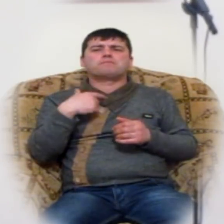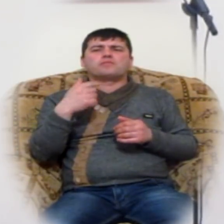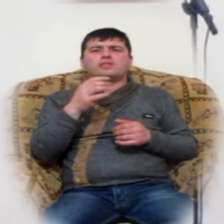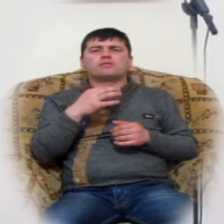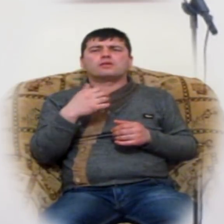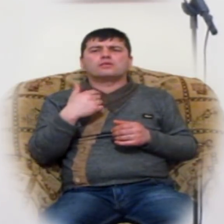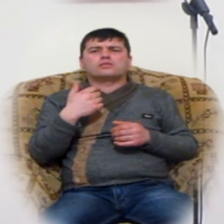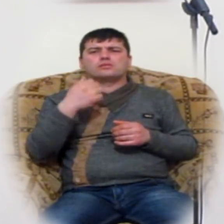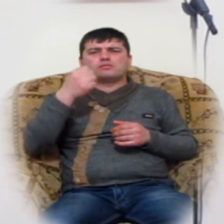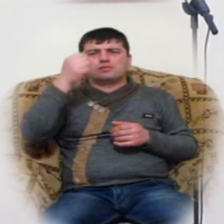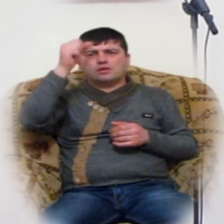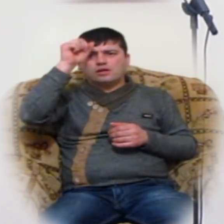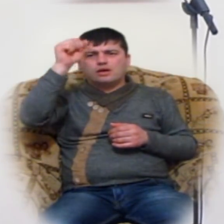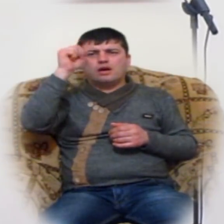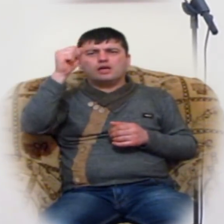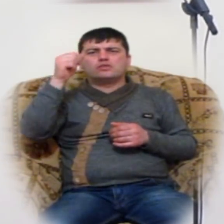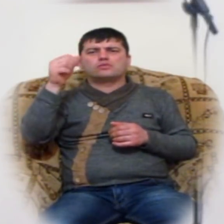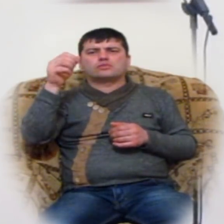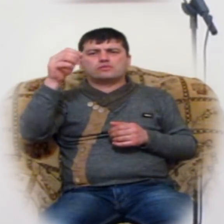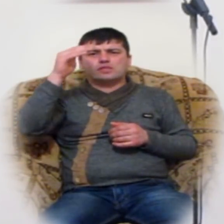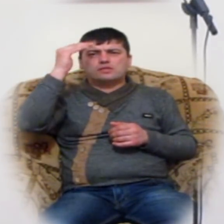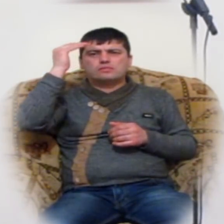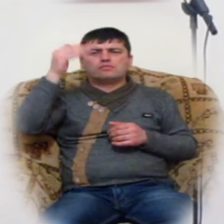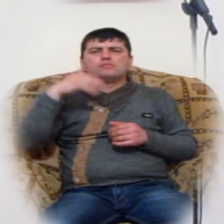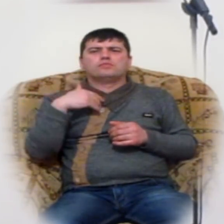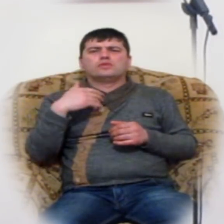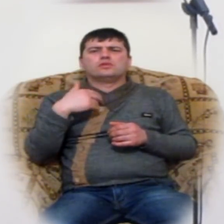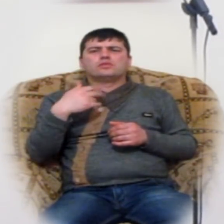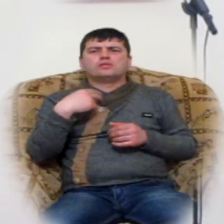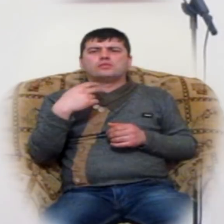ումով, աստվածային բաների արումով, մենք չտես ենք